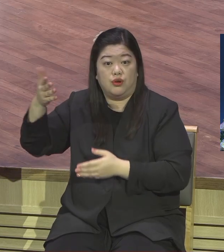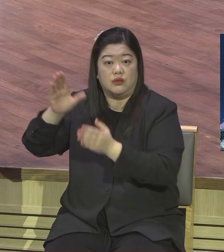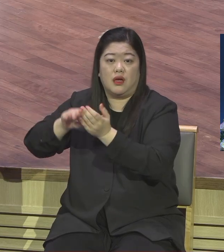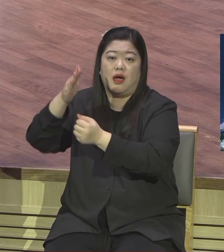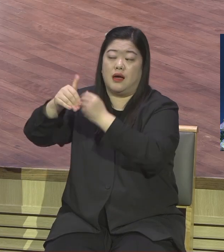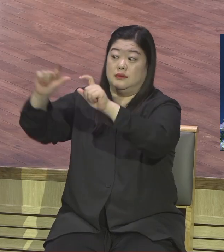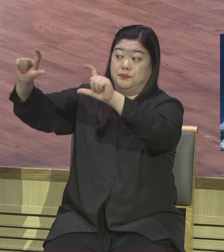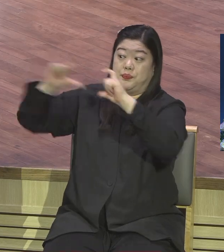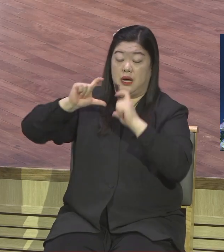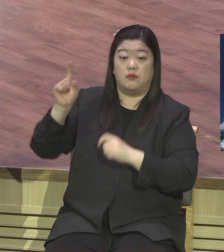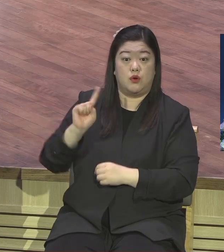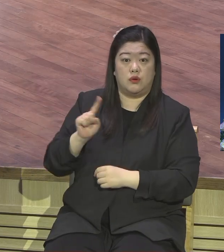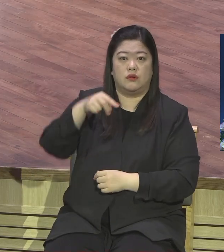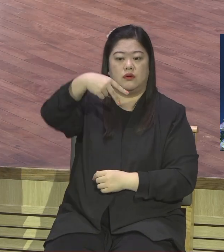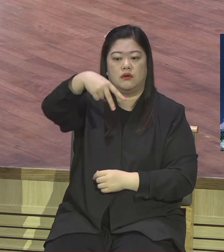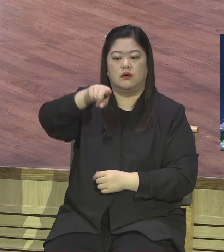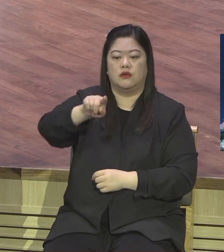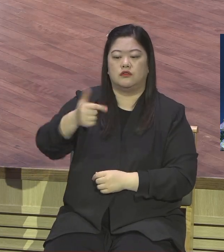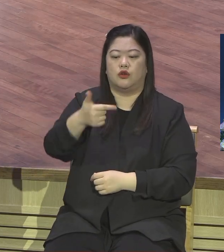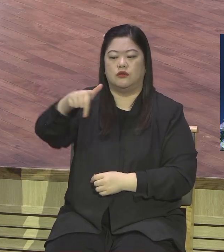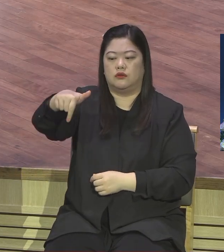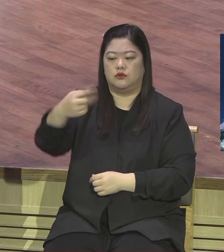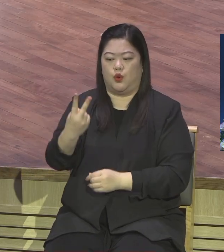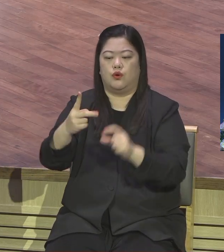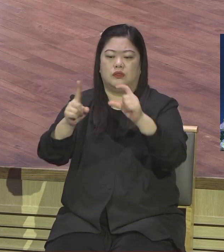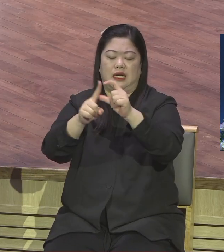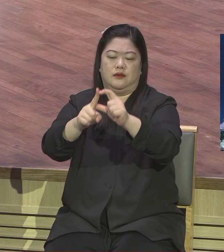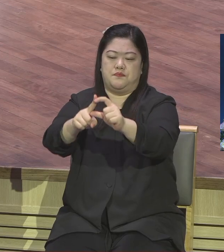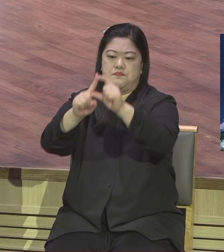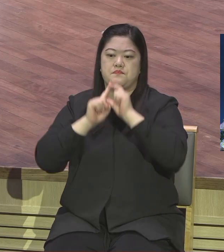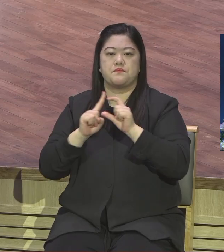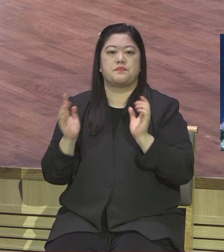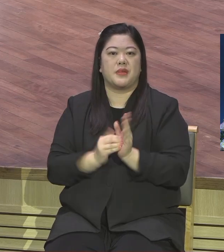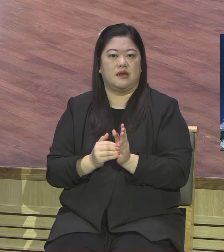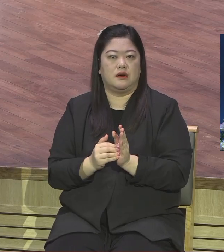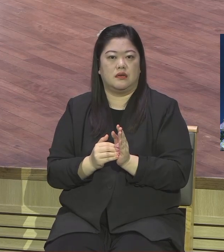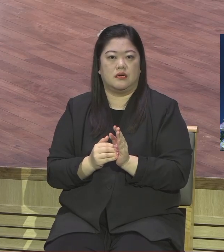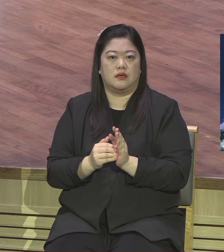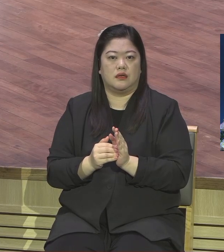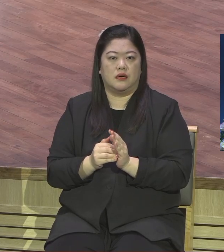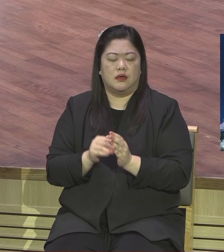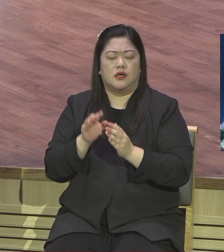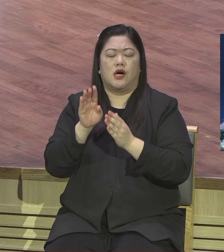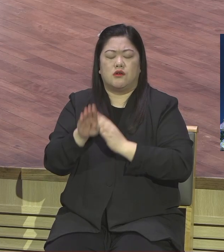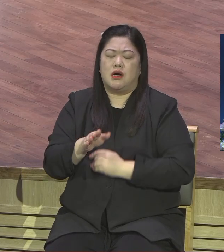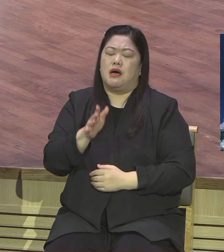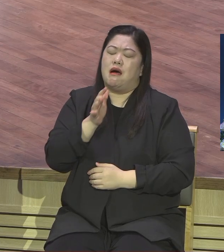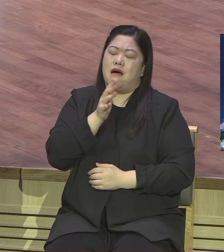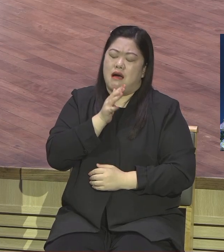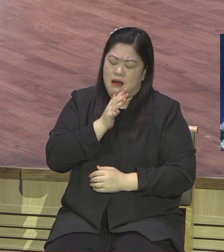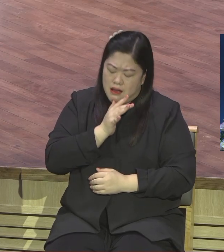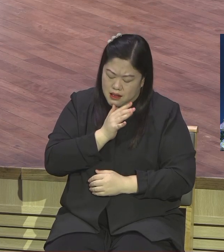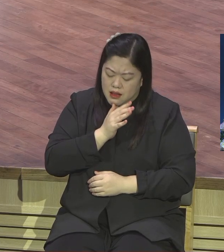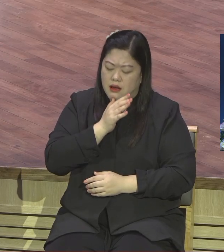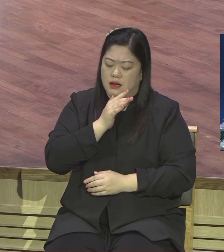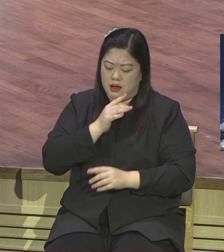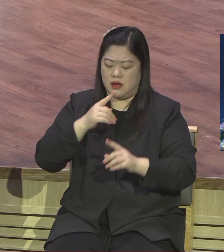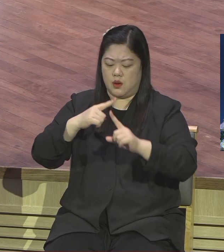환상을 주었단 말이에요. 그래서 교회를 시작해야 될 이유를 알고 시작했단 말이에요. 그래서 이 교회는